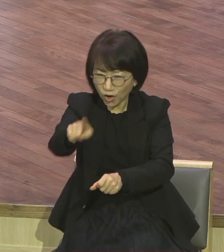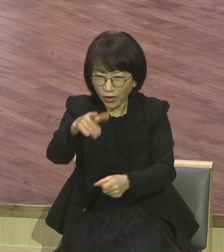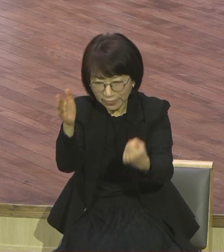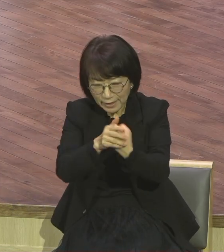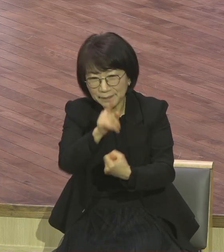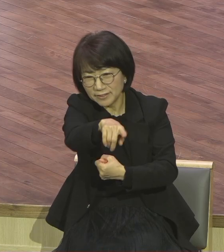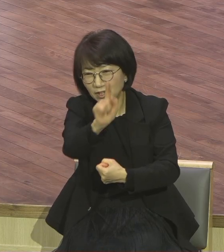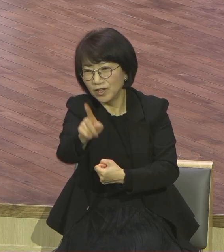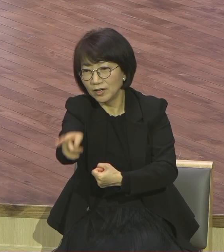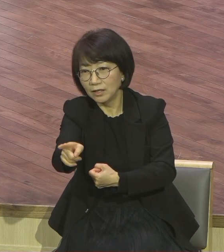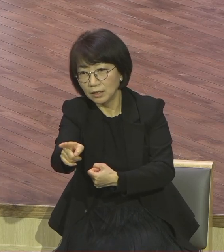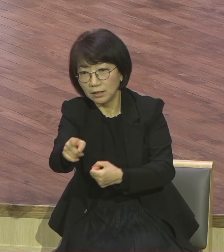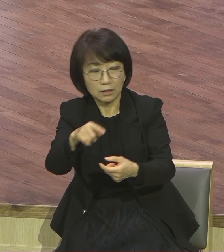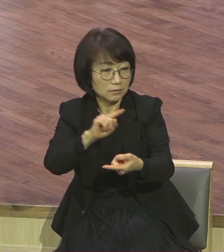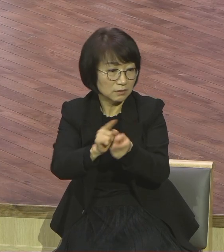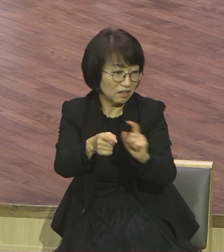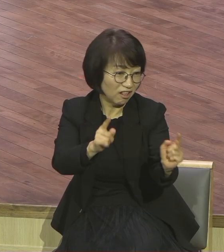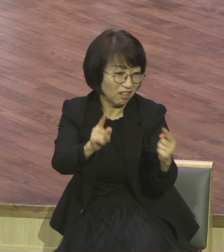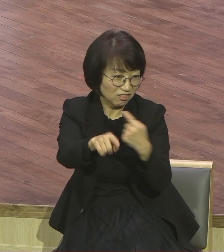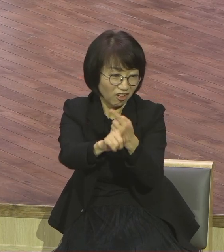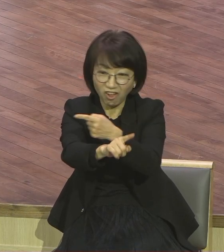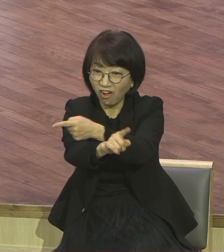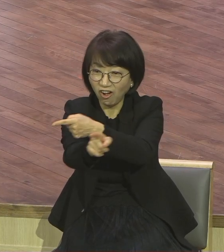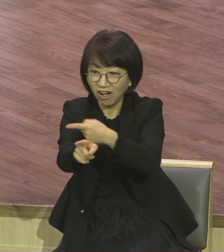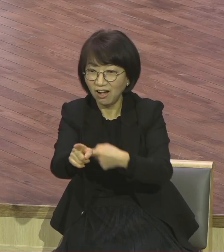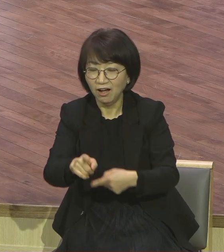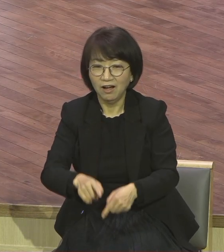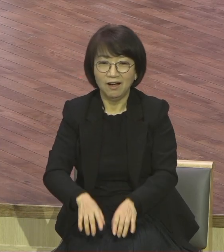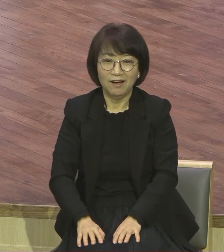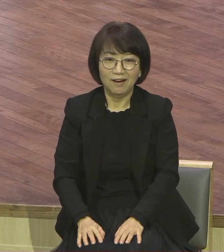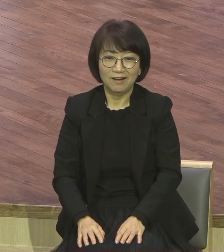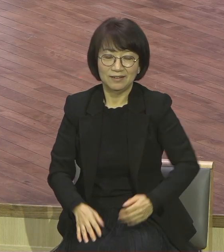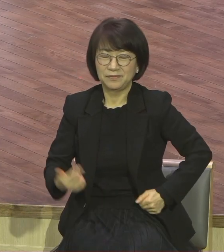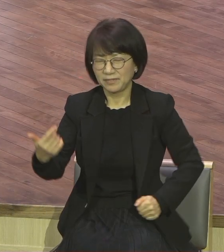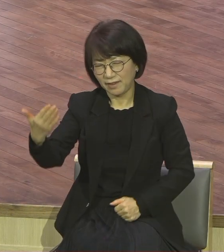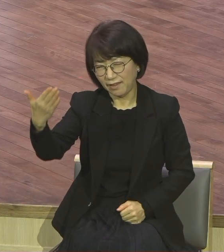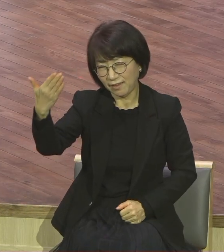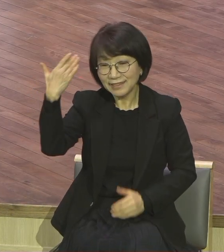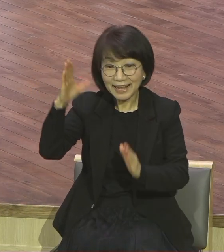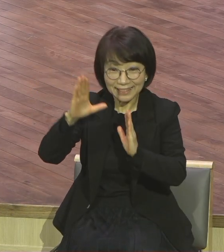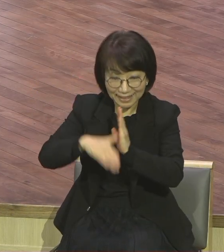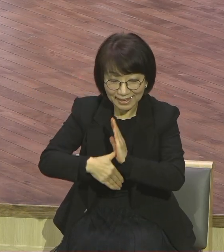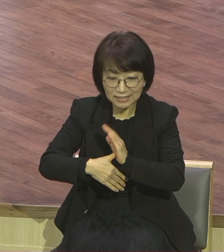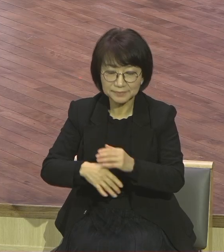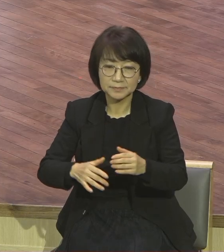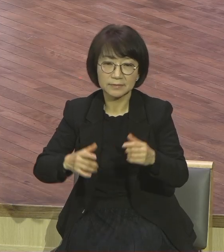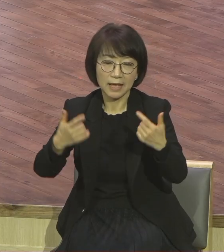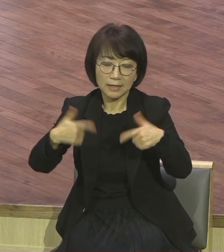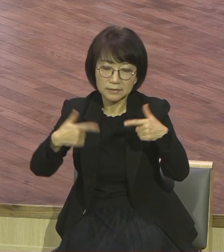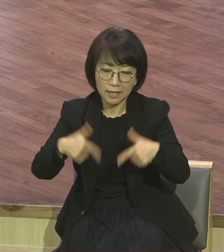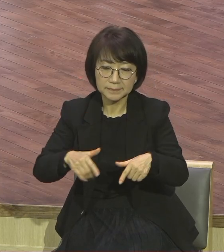당시 문화는 서성 공경이 정말 중요했어요